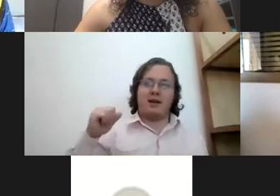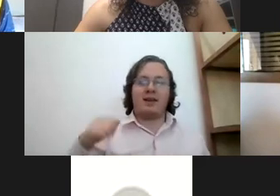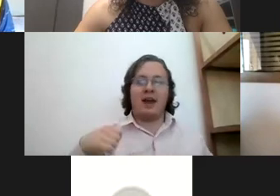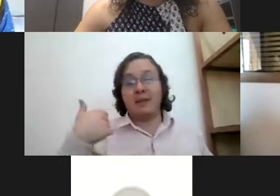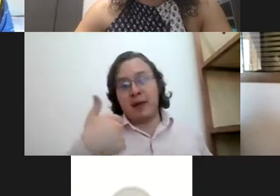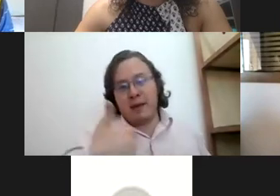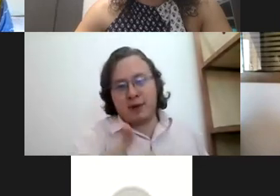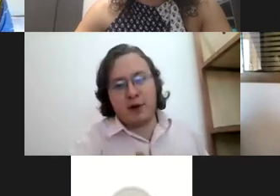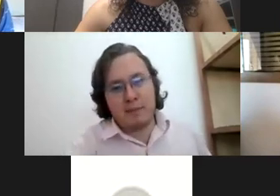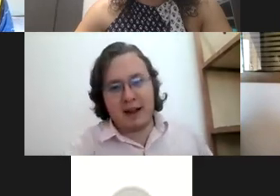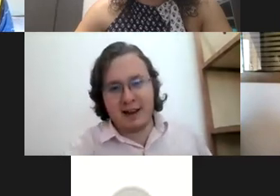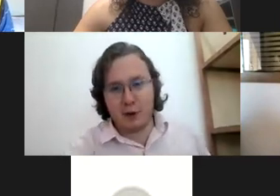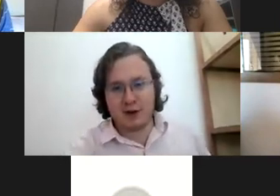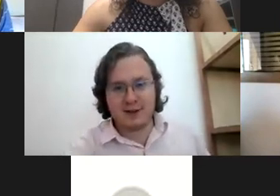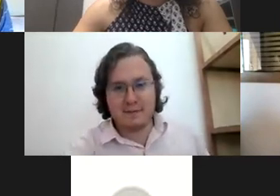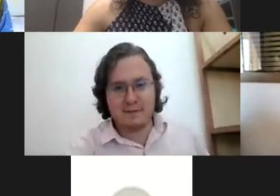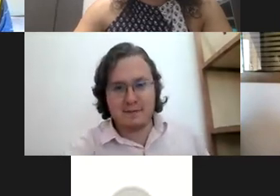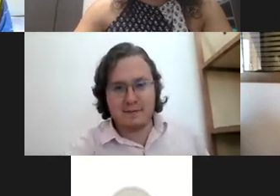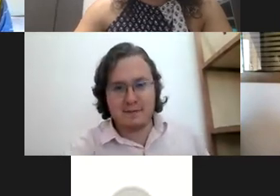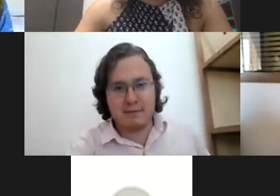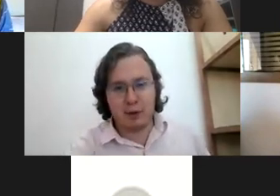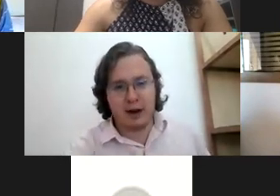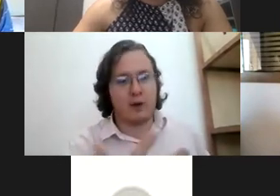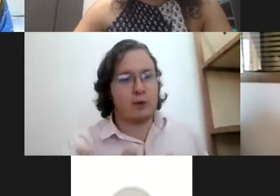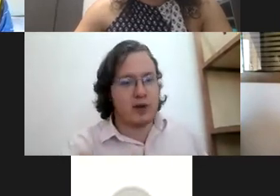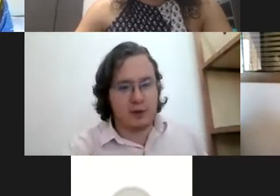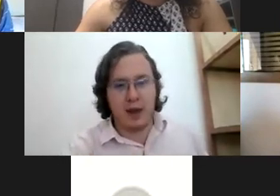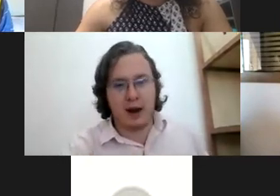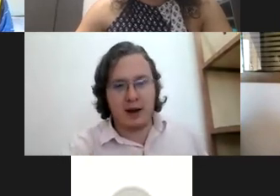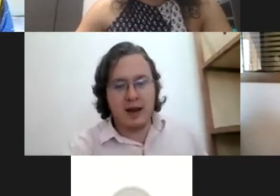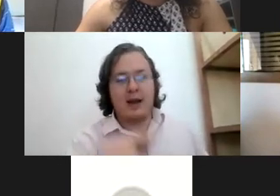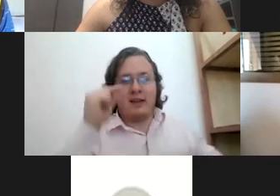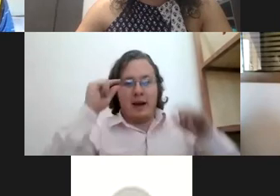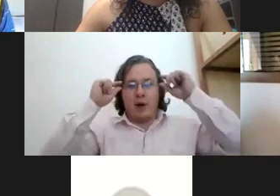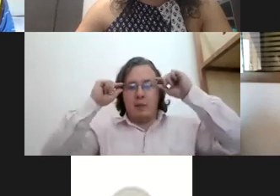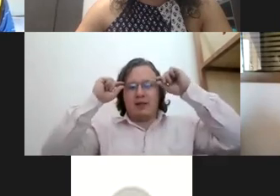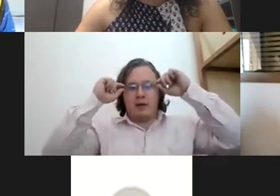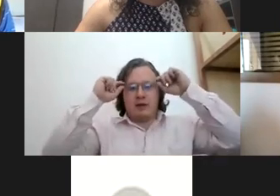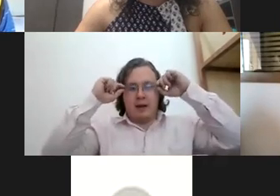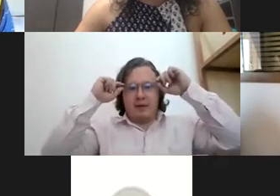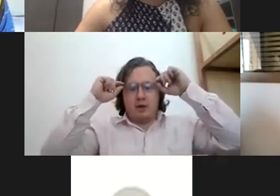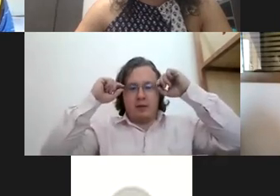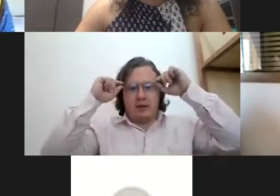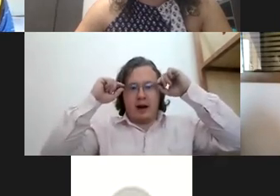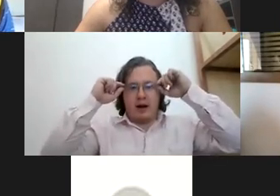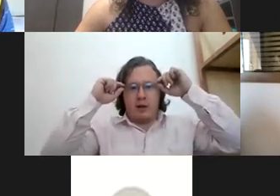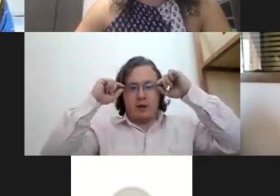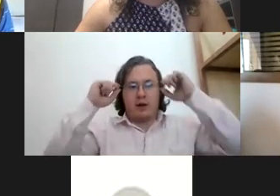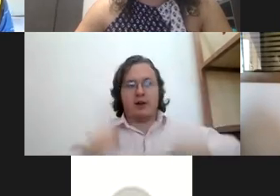pedimos que nos repitan las cosas porque no escuchamos bien tenemos que aumentar nuestra visión nuestra graduación de los